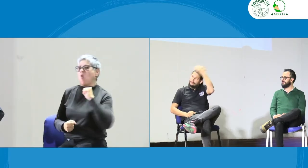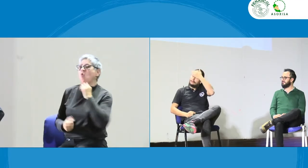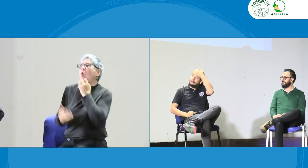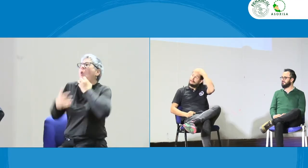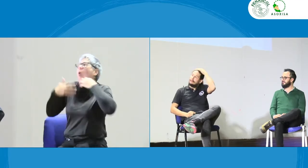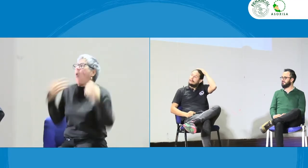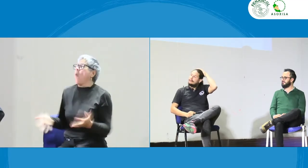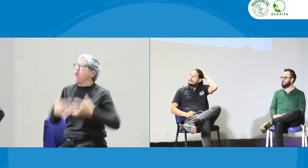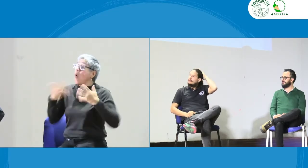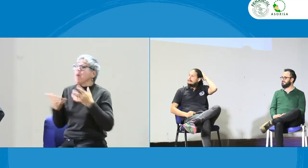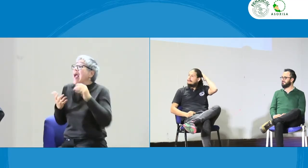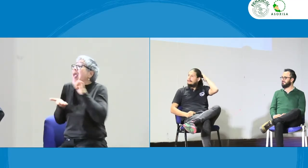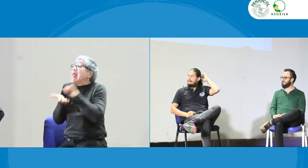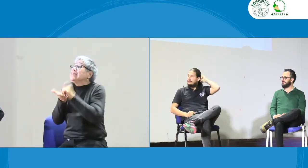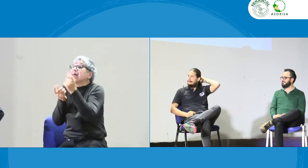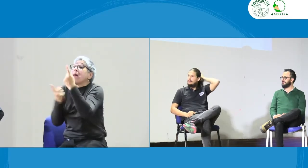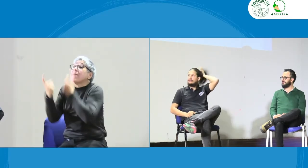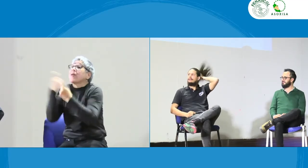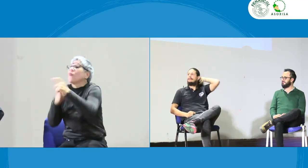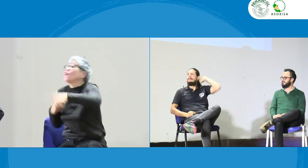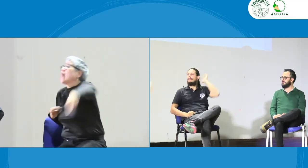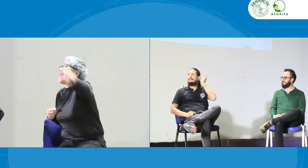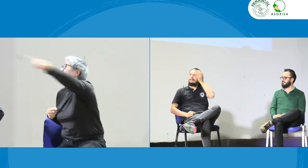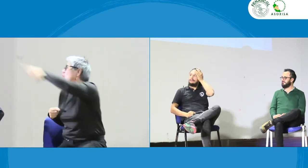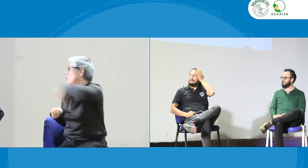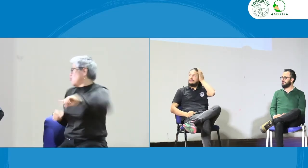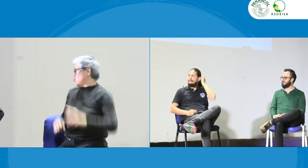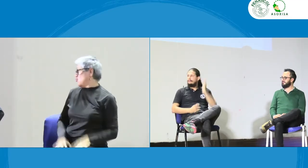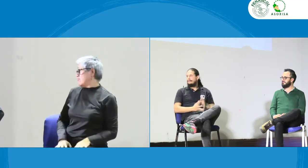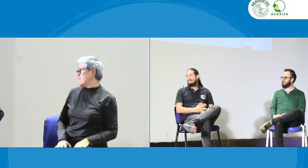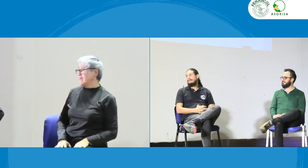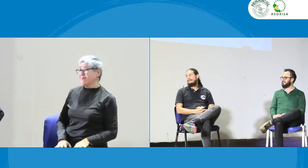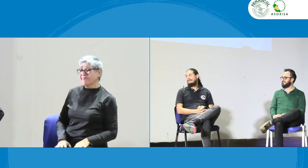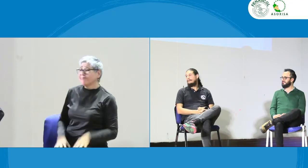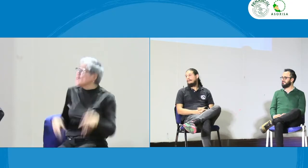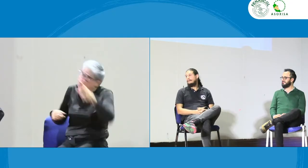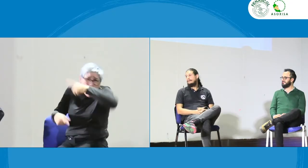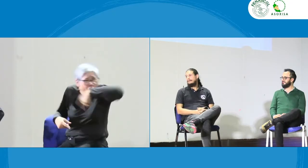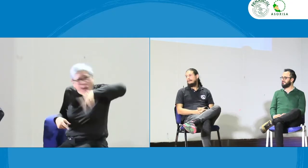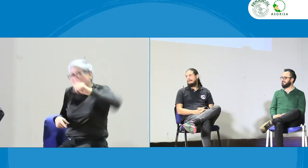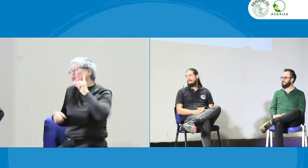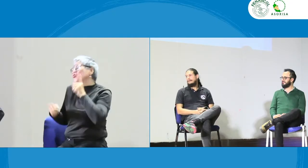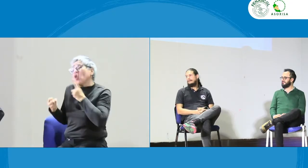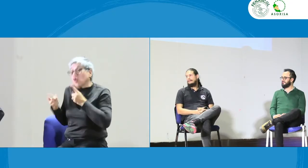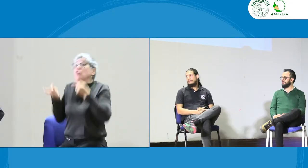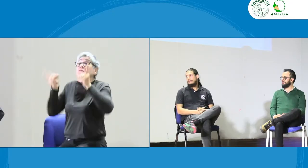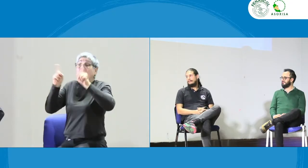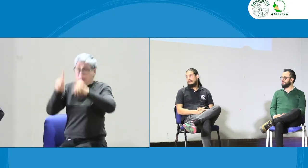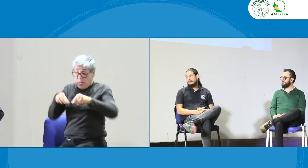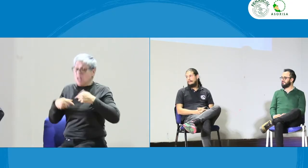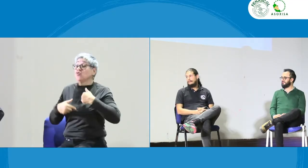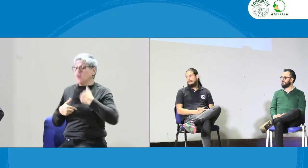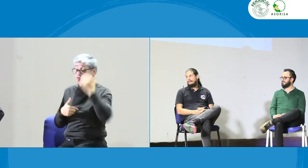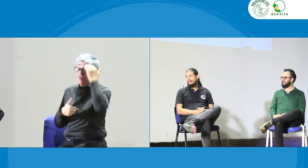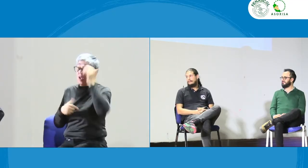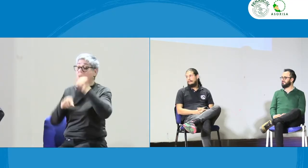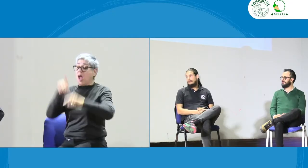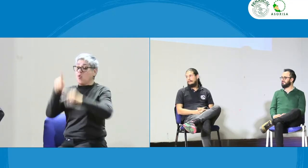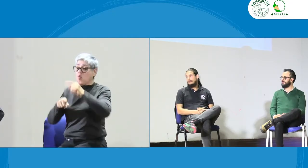que no acata este código ético? Pues es una buena pregunta que se deben hacer las personas sordas